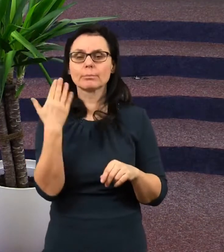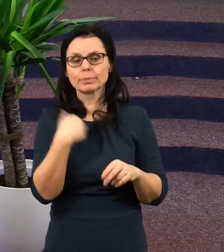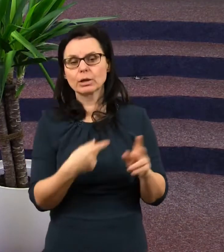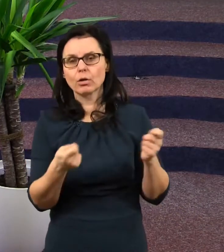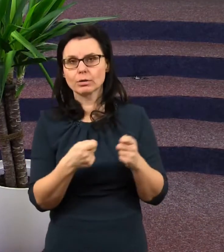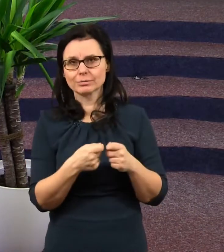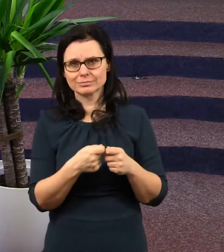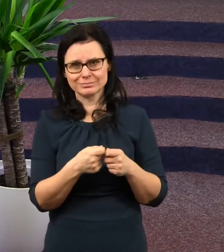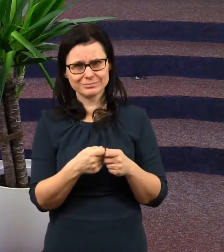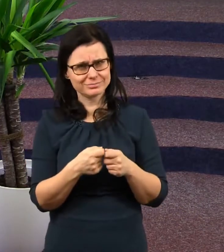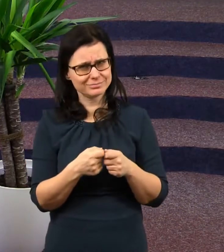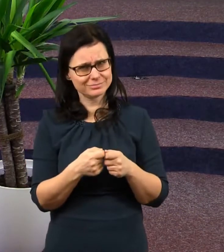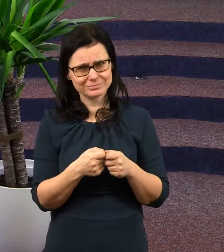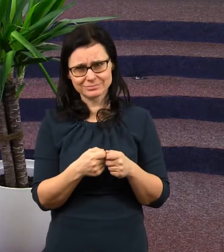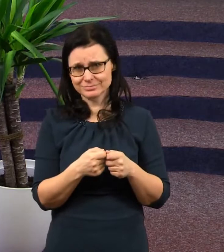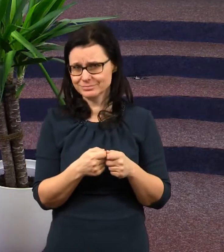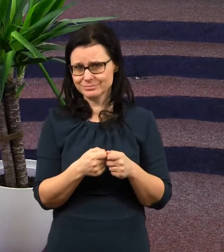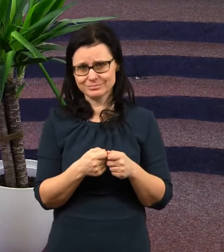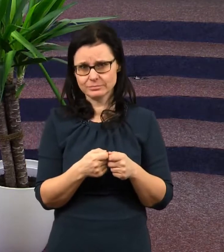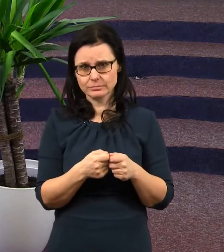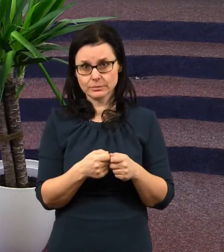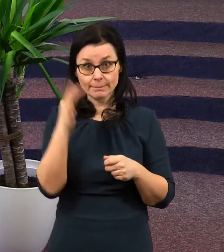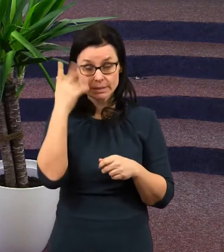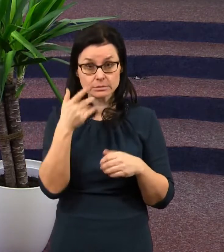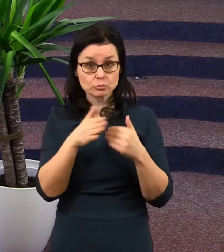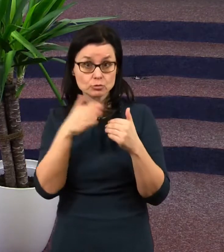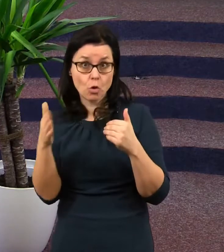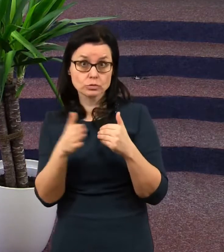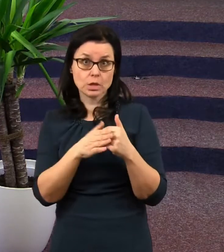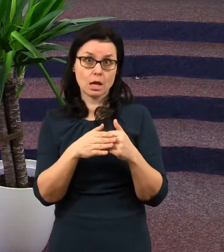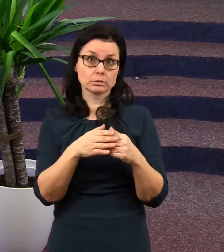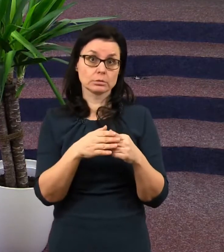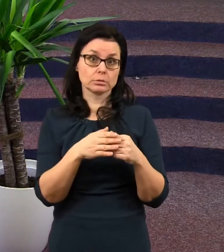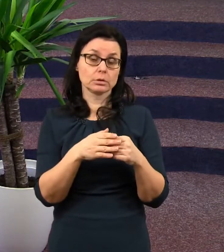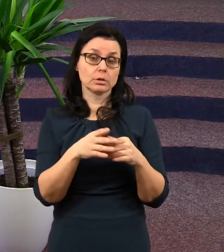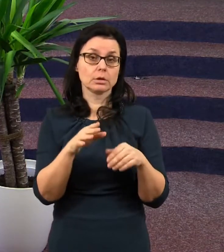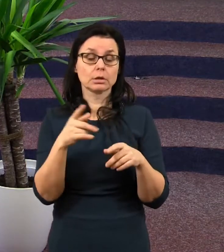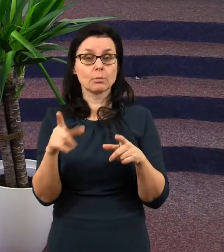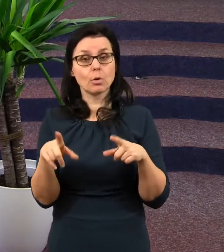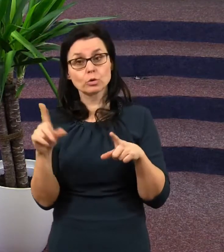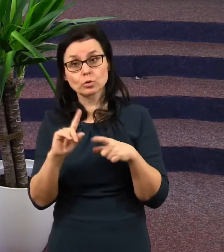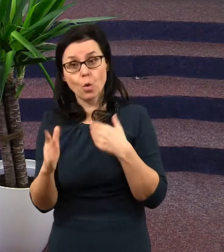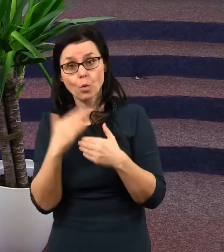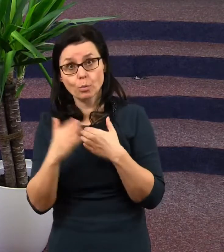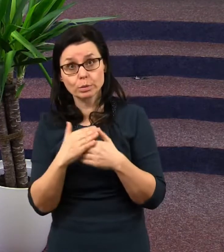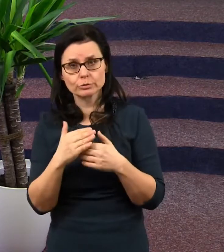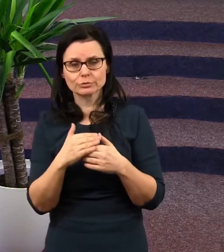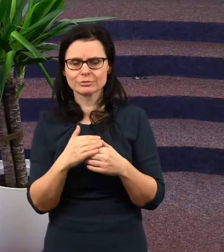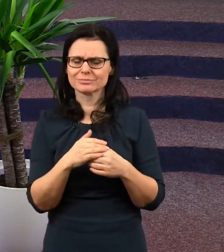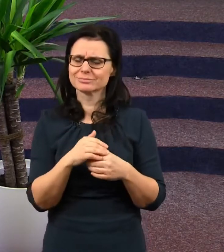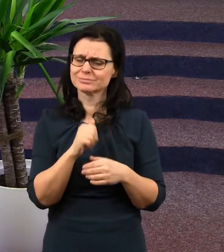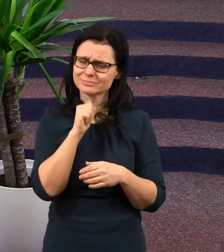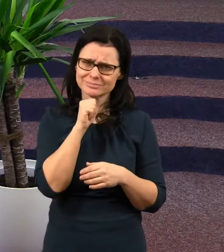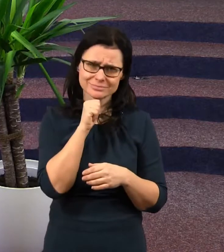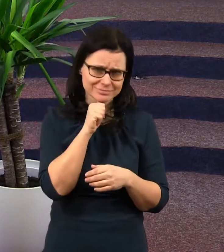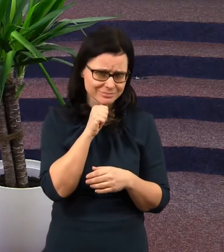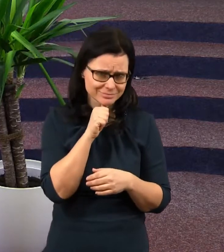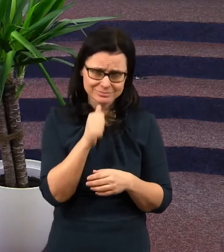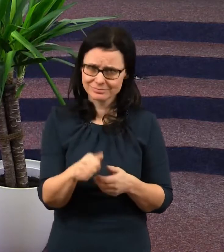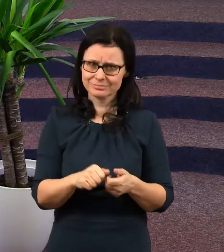znali. Ano, možná naši sousedé nebo nevím, kdo, kdo nám v životě ublížil. Ne, ne, nic takového.